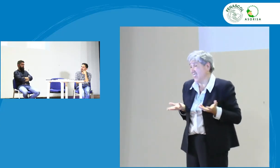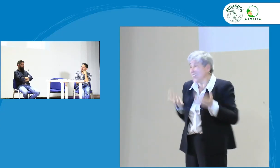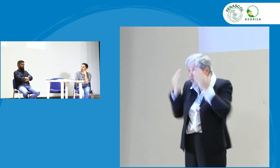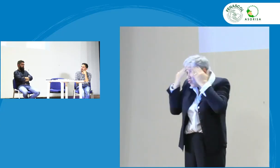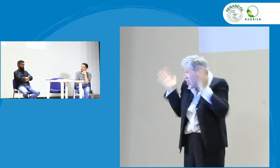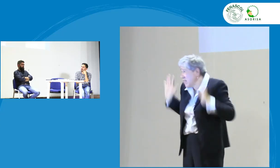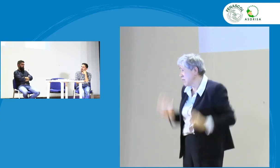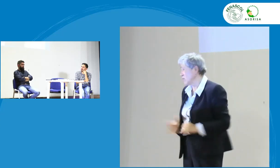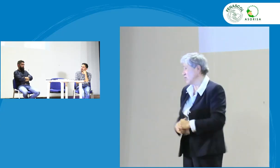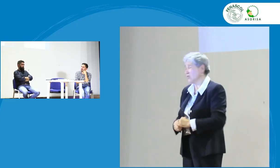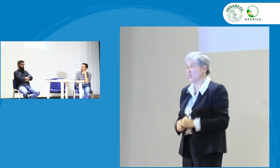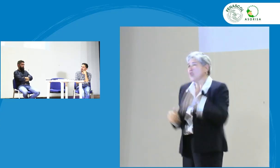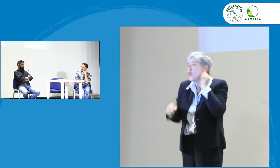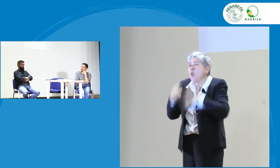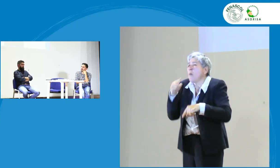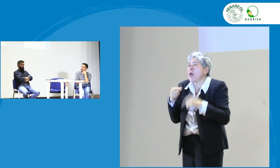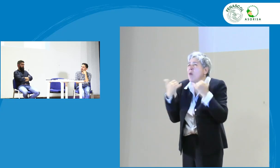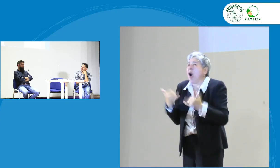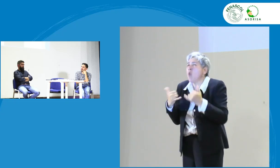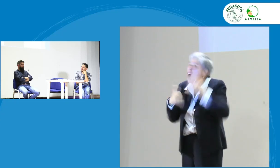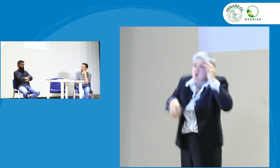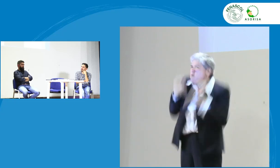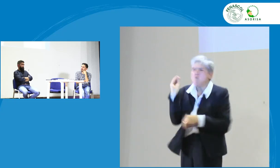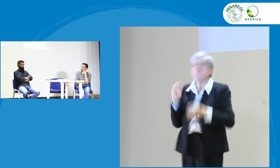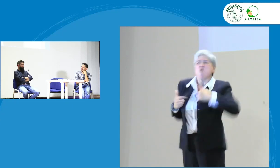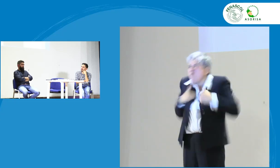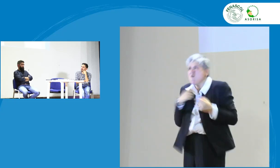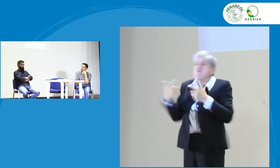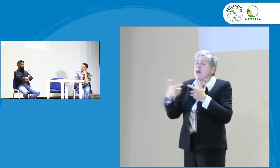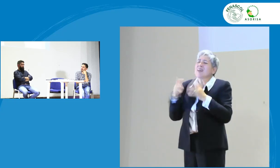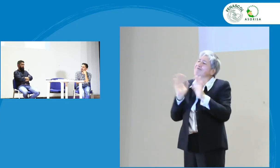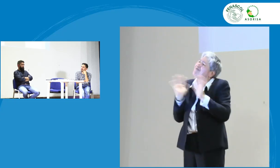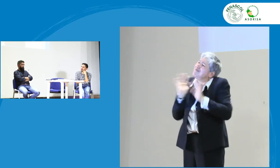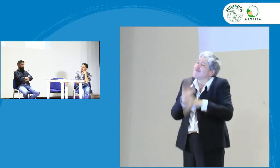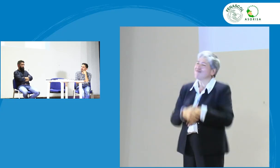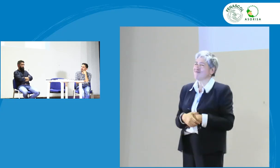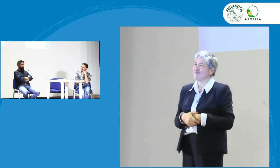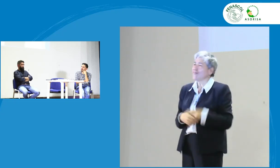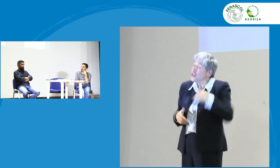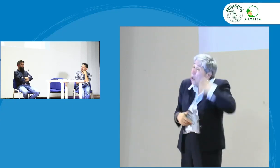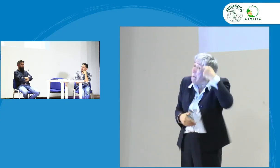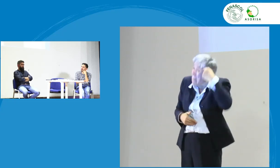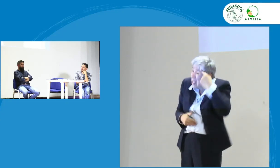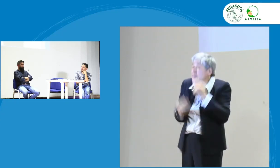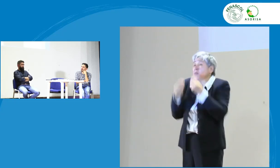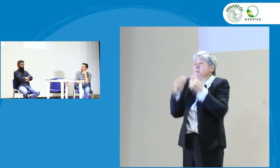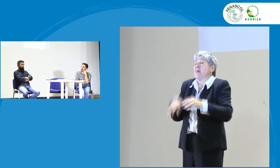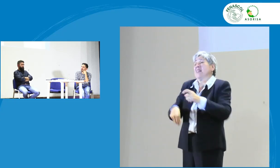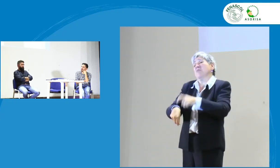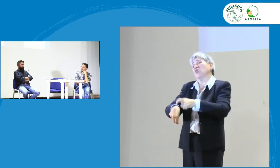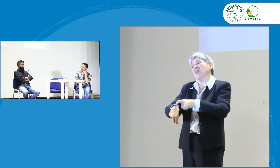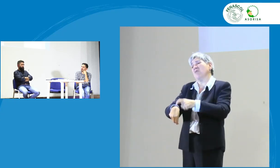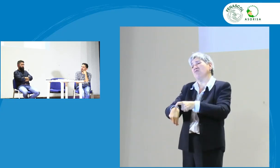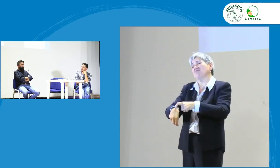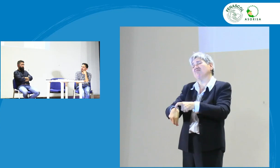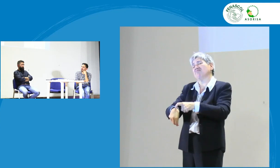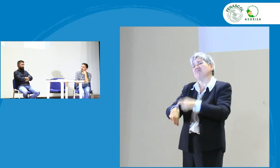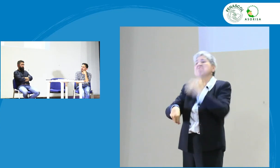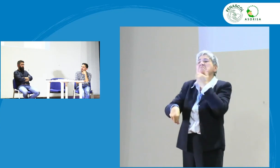puede ser no sabemos que pase no podemos decir ahora estoy o no de acuerdo yo pensamos que estos